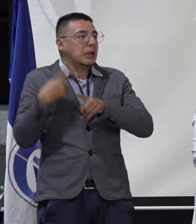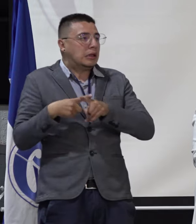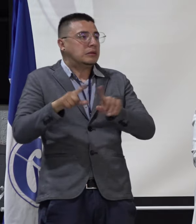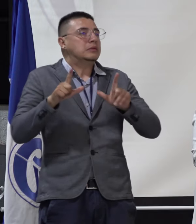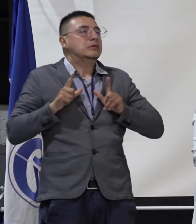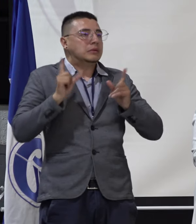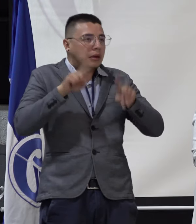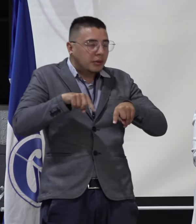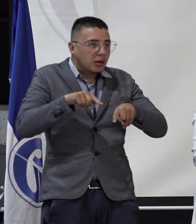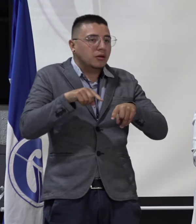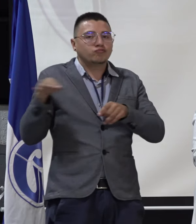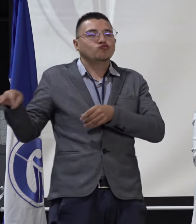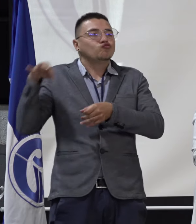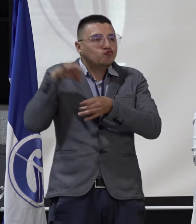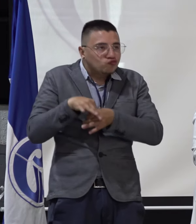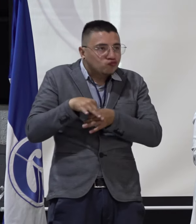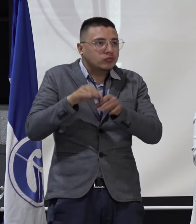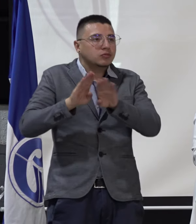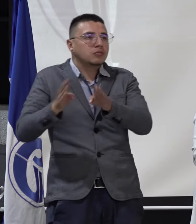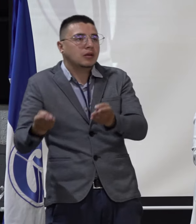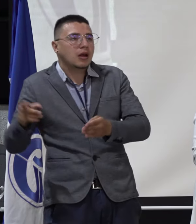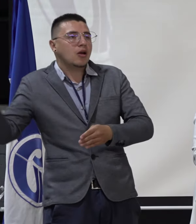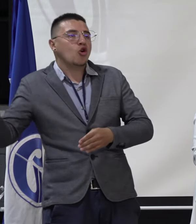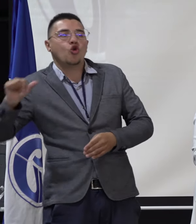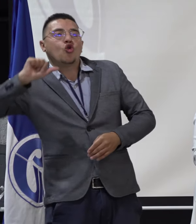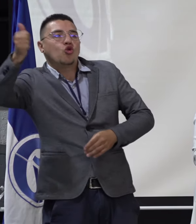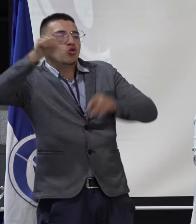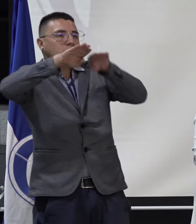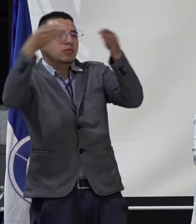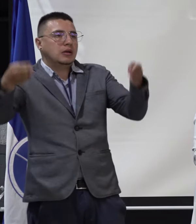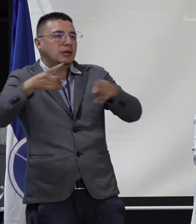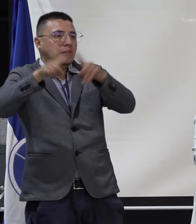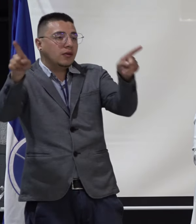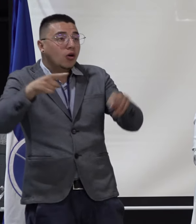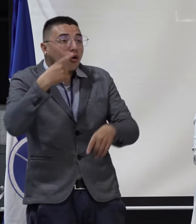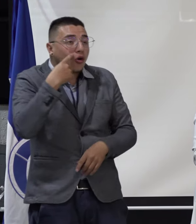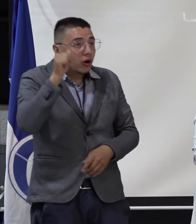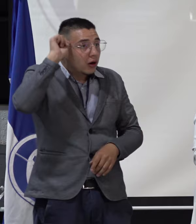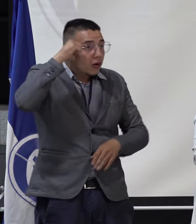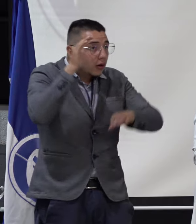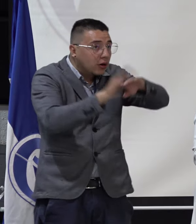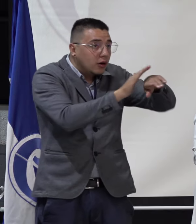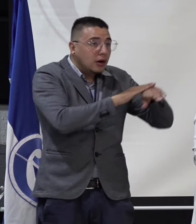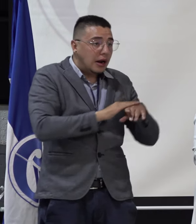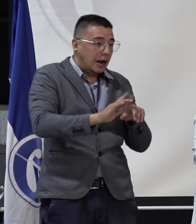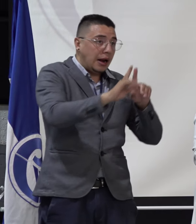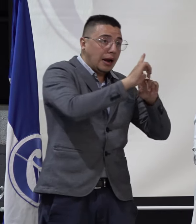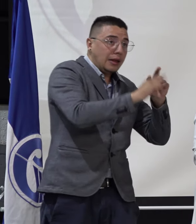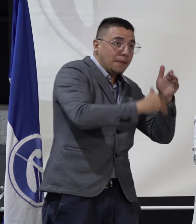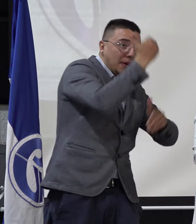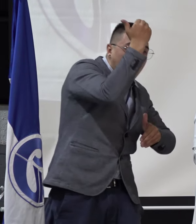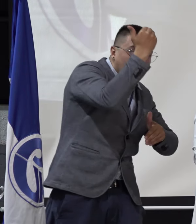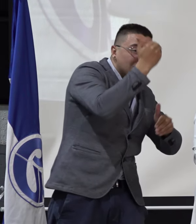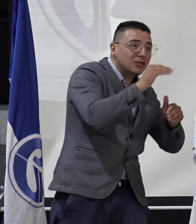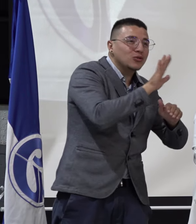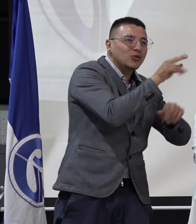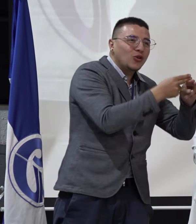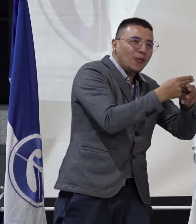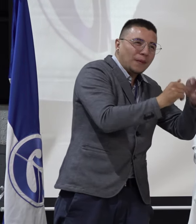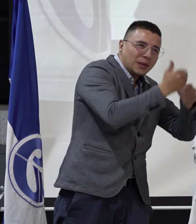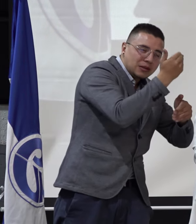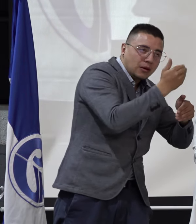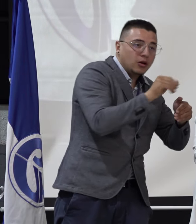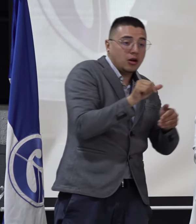consiguiente ellos votan en mesa diferente, recordamos primera letra del primer apellido del egresado para que puedan hacer